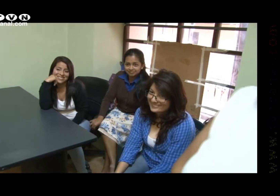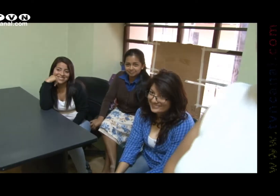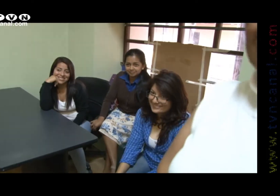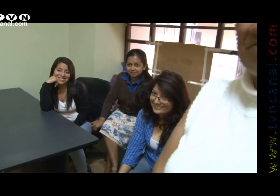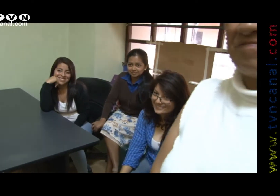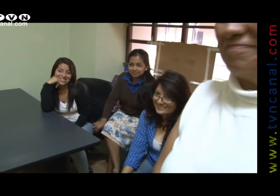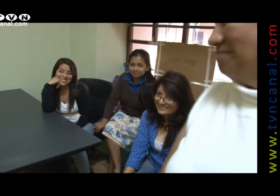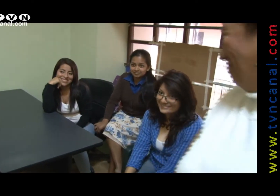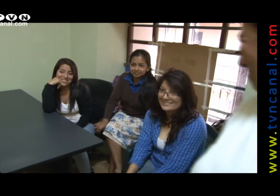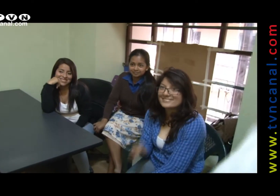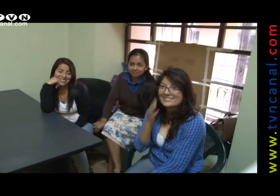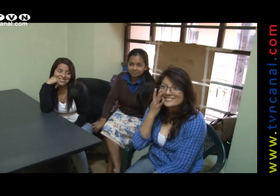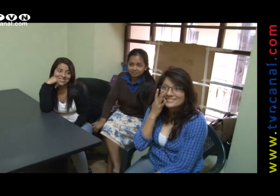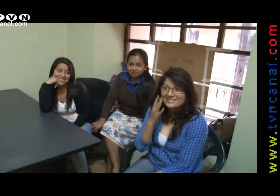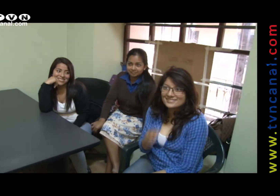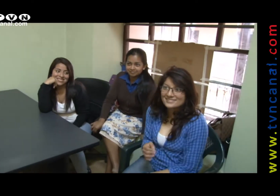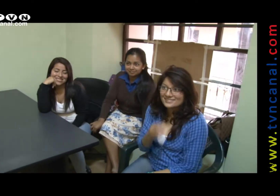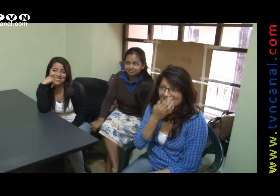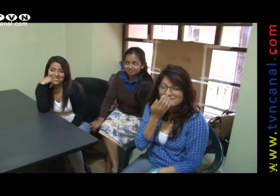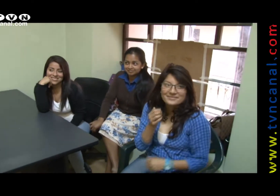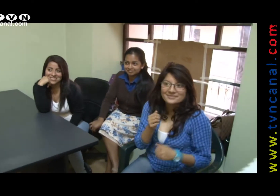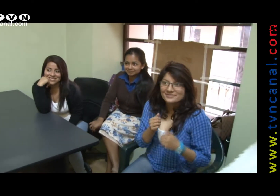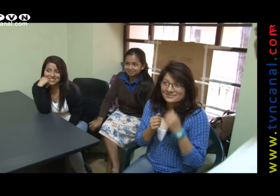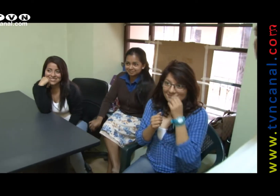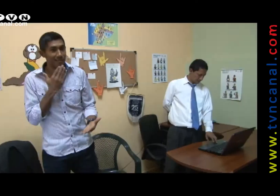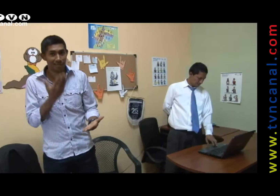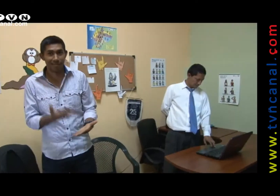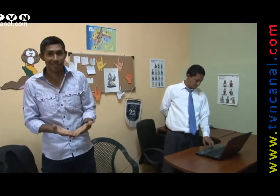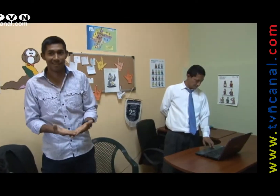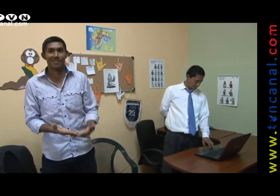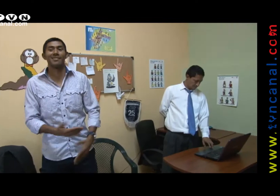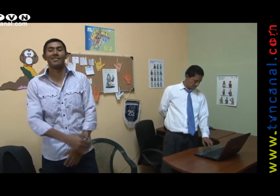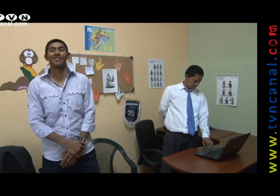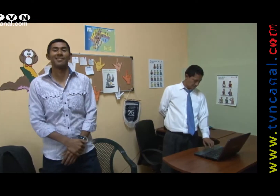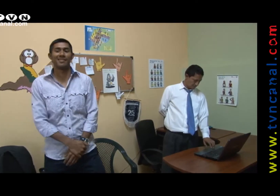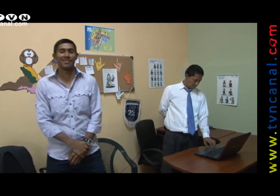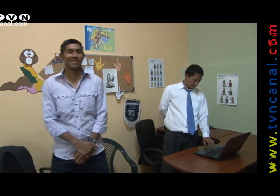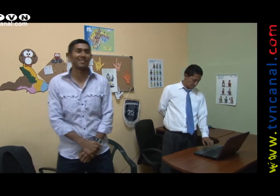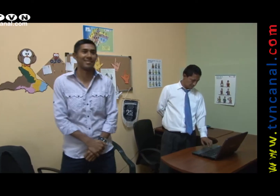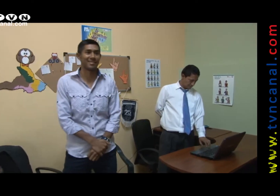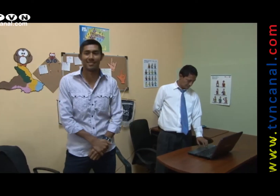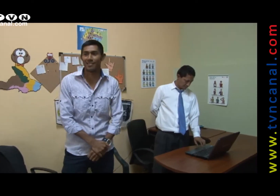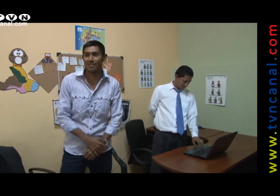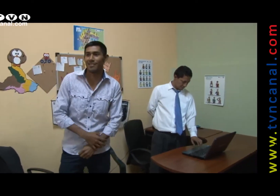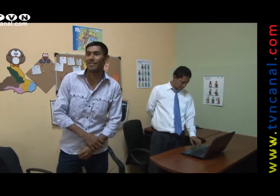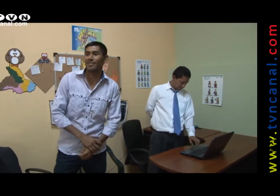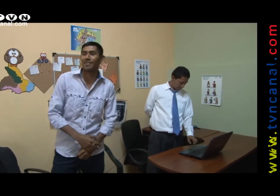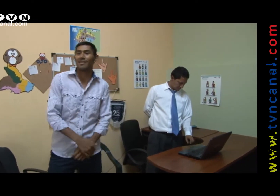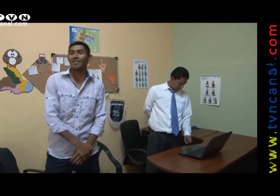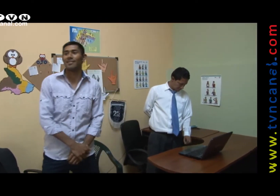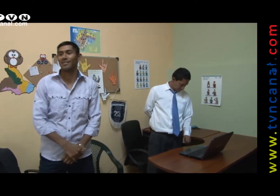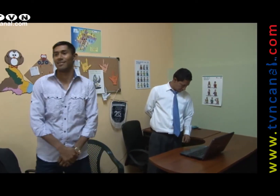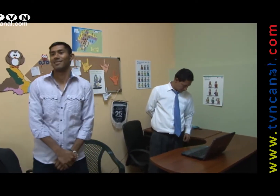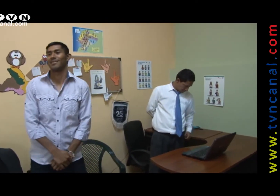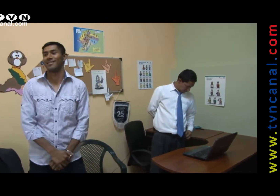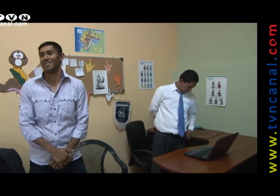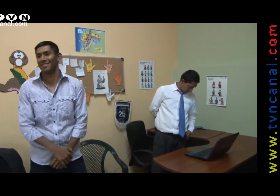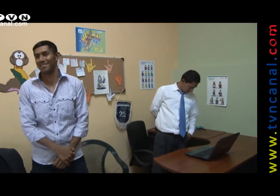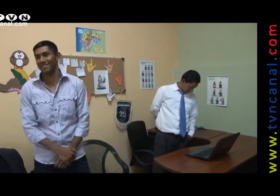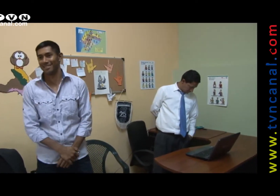Alrededor de 45 personas forman parte de la Asociación de Sordos de Imbabura. Esta agrupación desde su fundación busca el reconocimiento